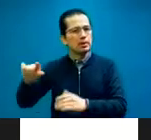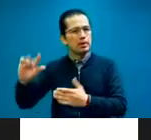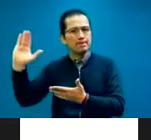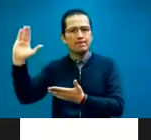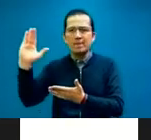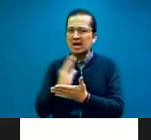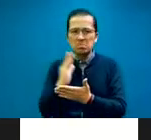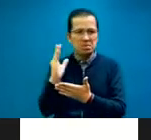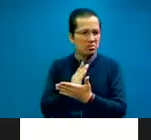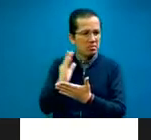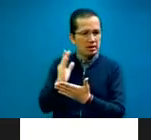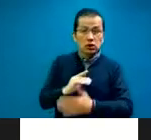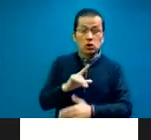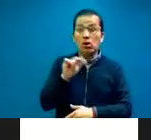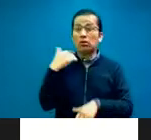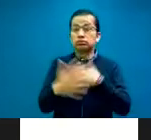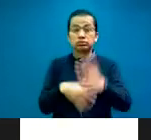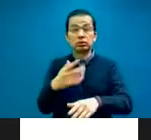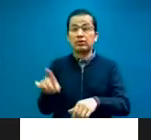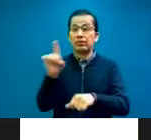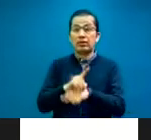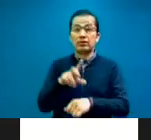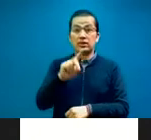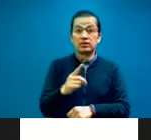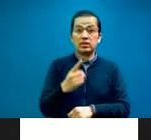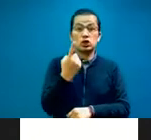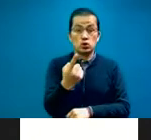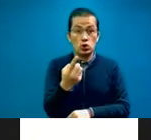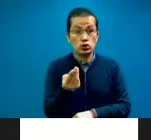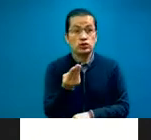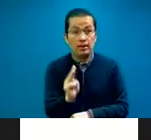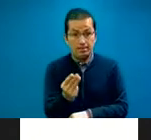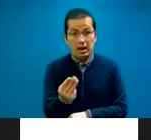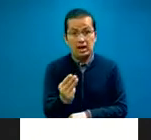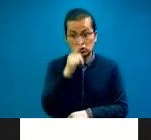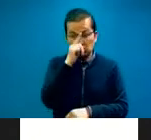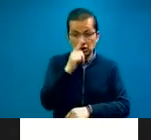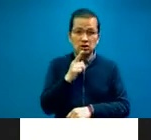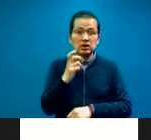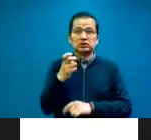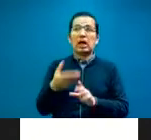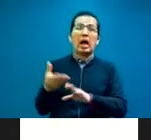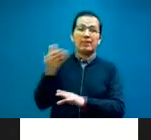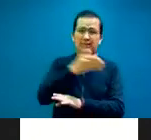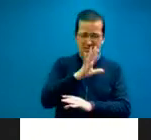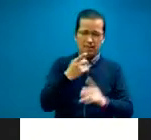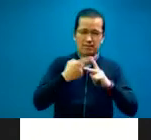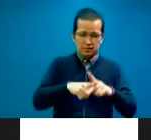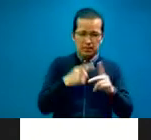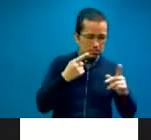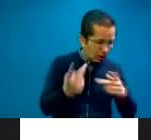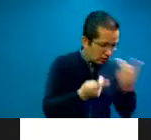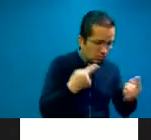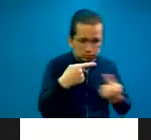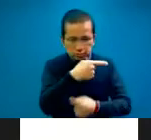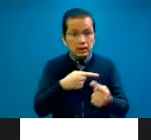de marzo, mayo, bueno, y desde antes que empezó la consulta, que todas conocemos, ¿no? La consulta con AMER. Bueno, llegó ese 31